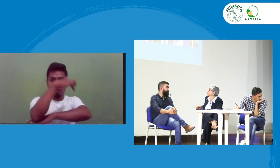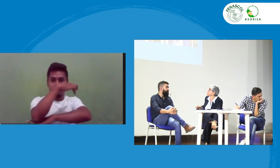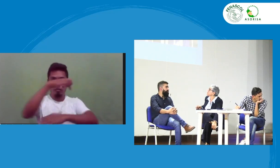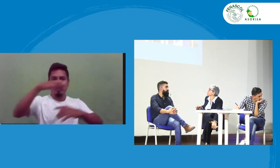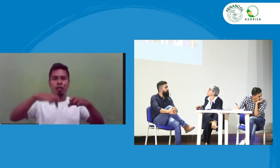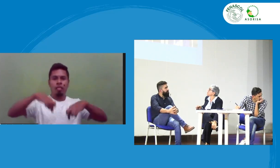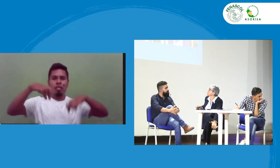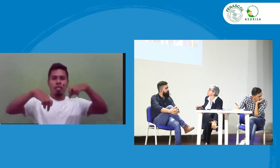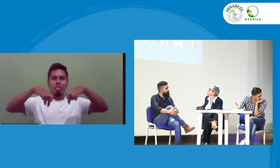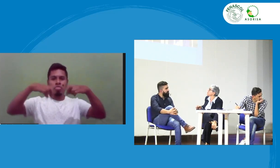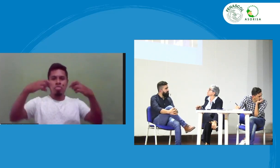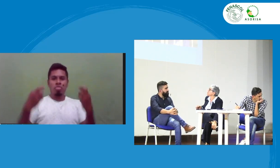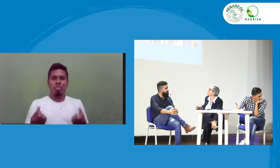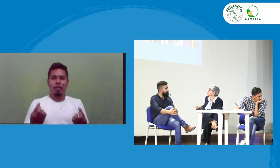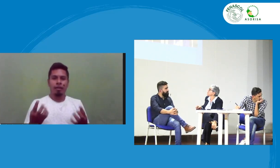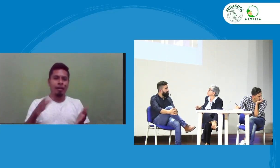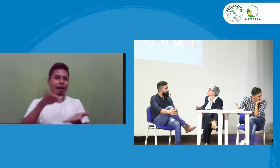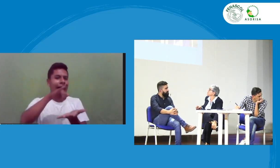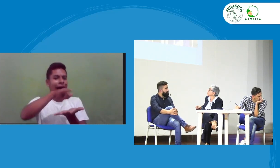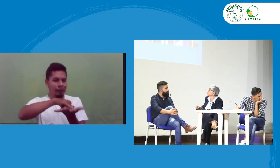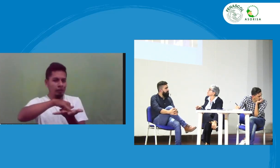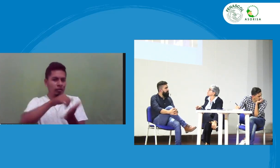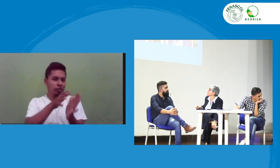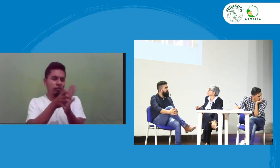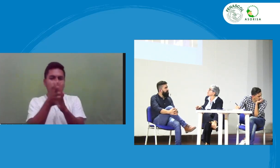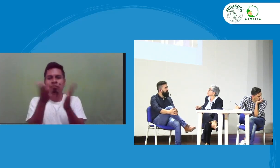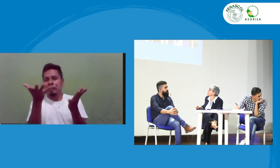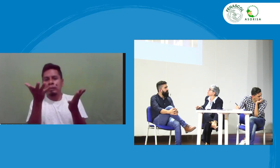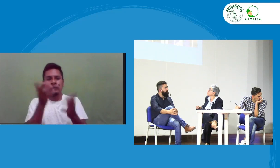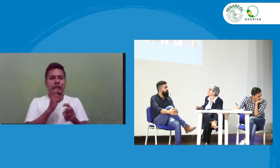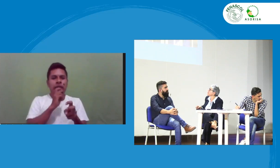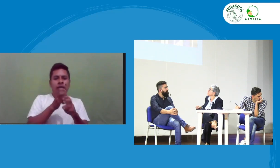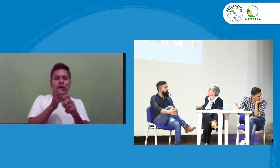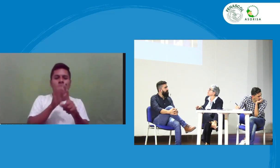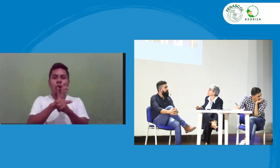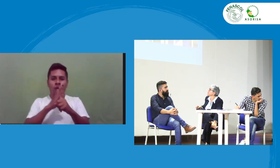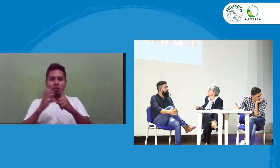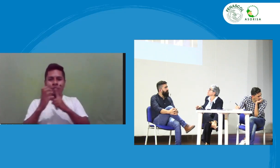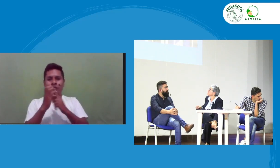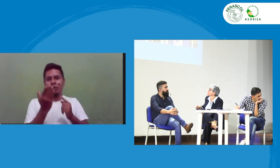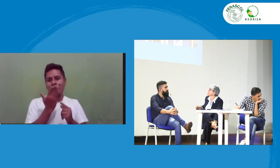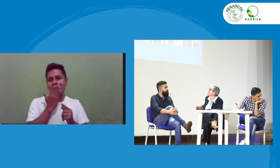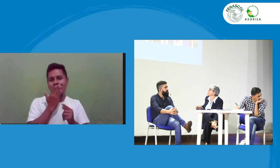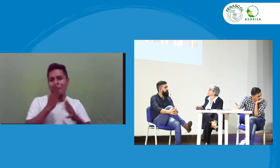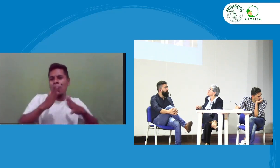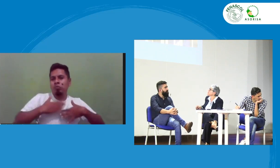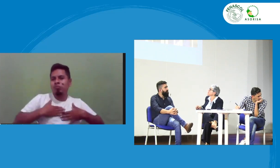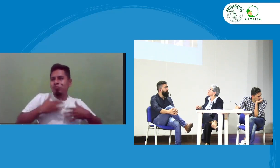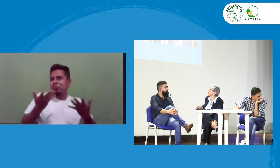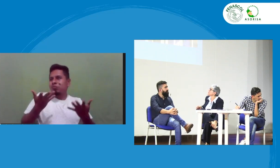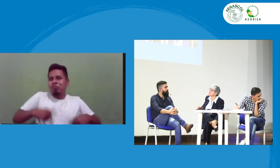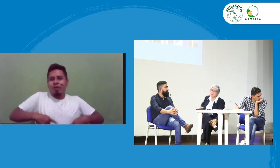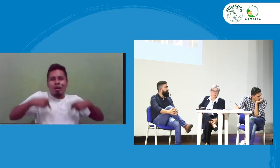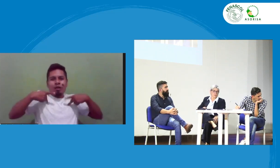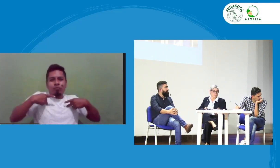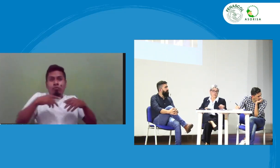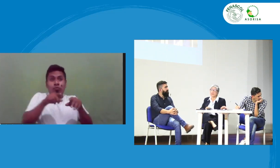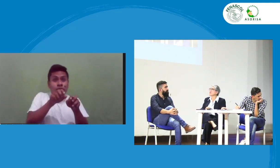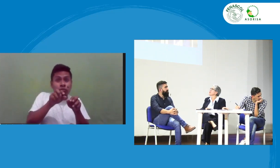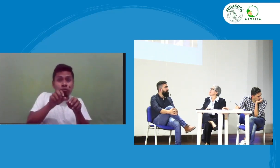profesionales pero en cuanto a Putumayo no los profesionales tienen muchas debilidades reitero